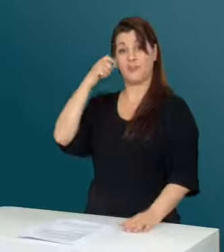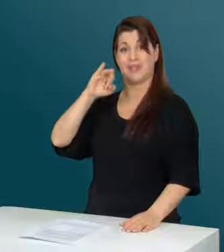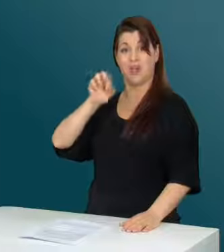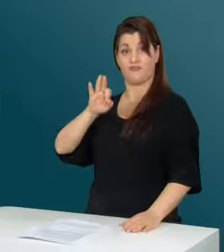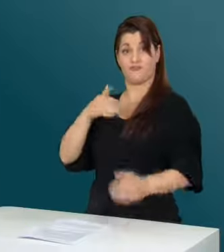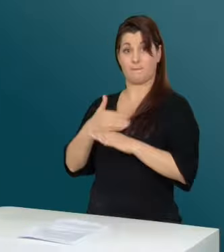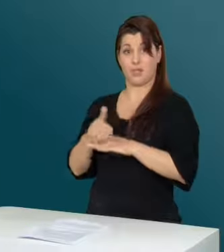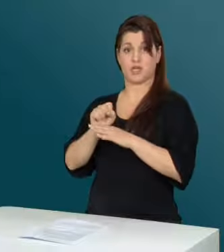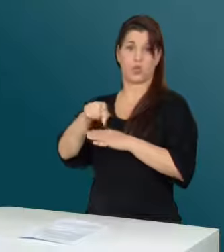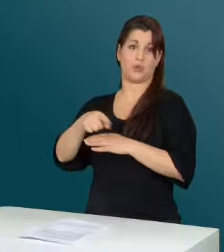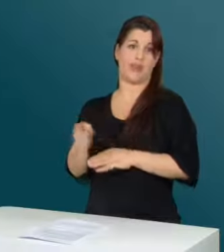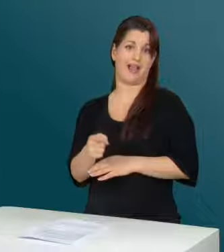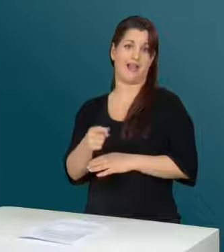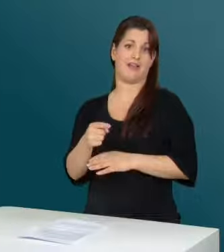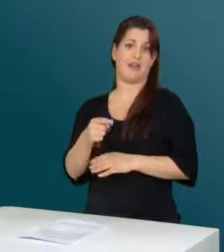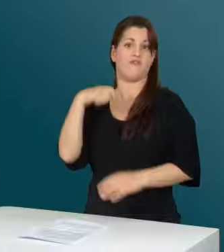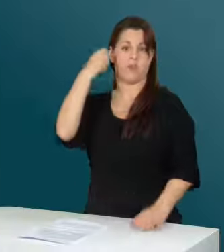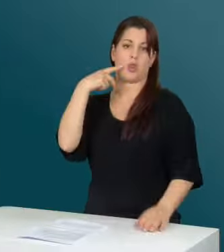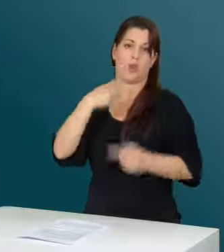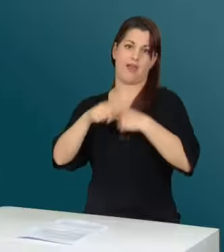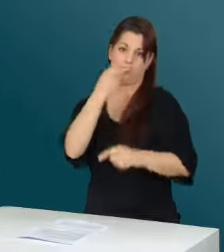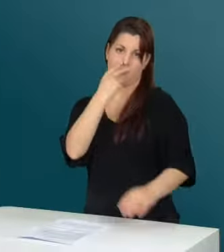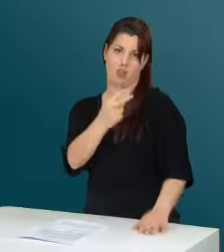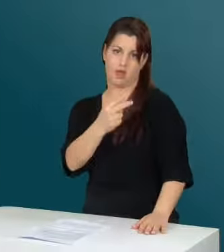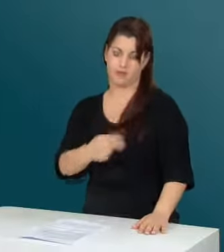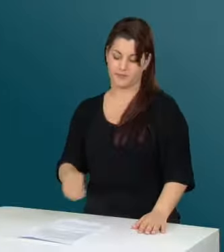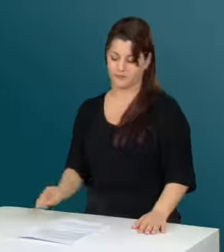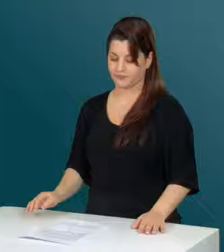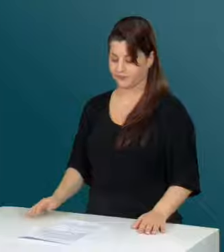Über den unten stehenden Link kann die IAF-Sendung nochmals angeschaut werden.